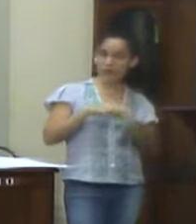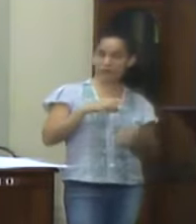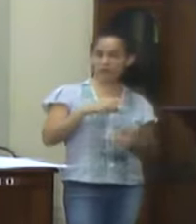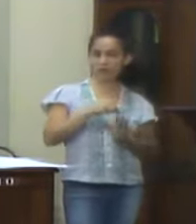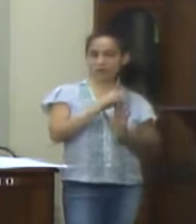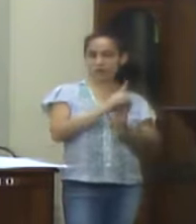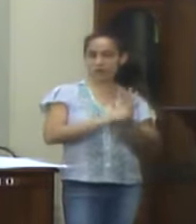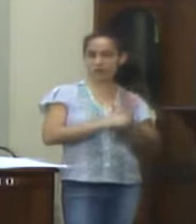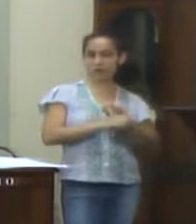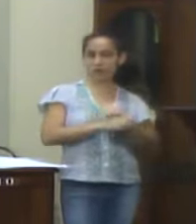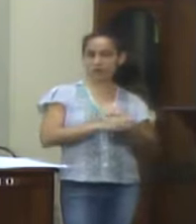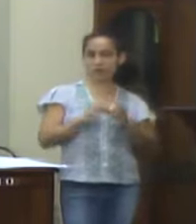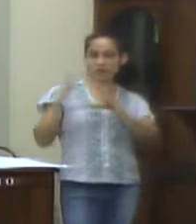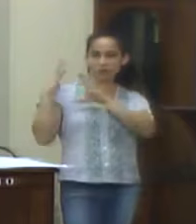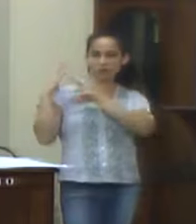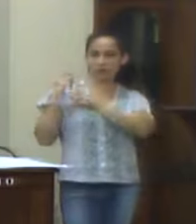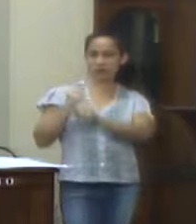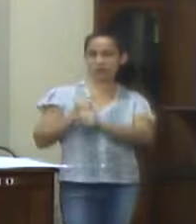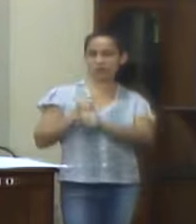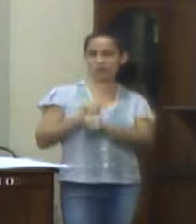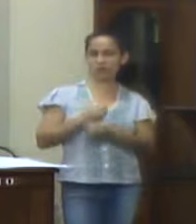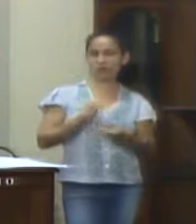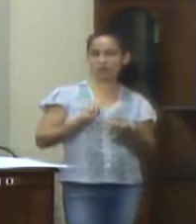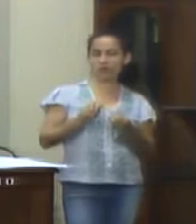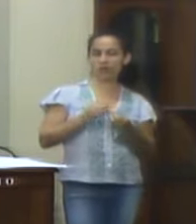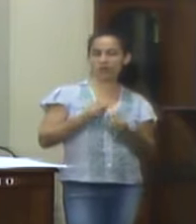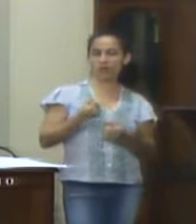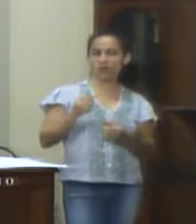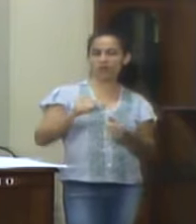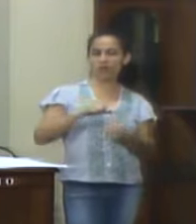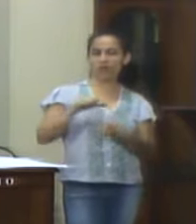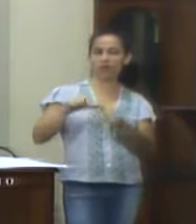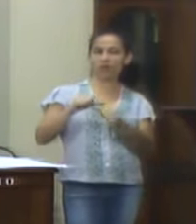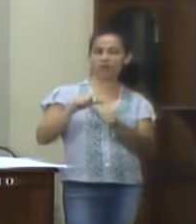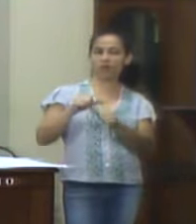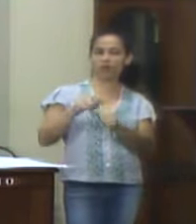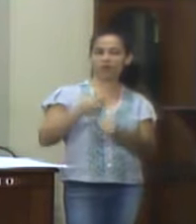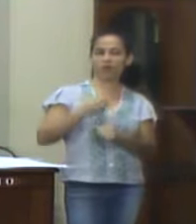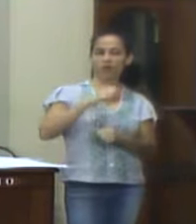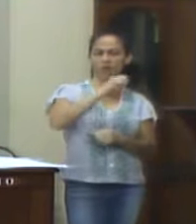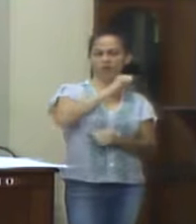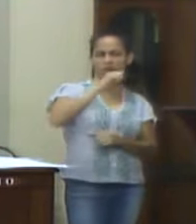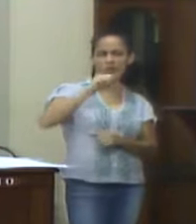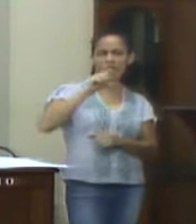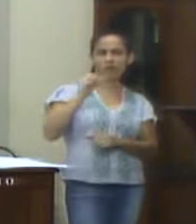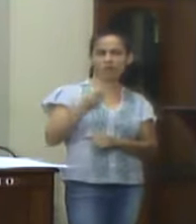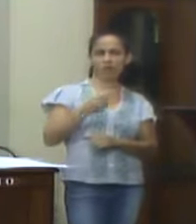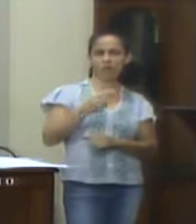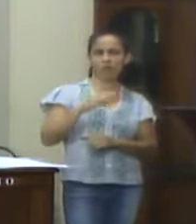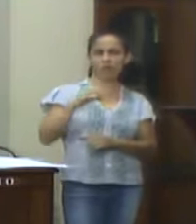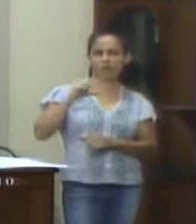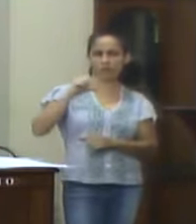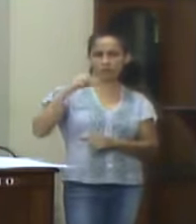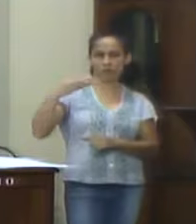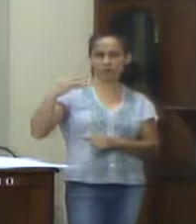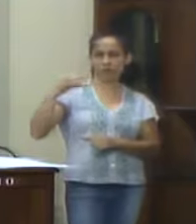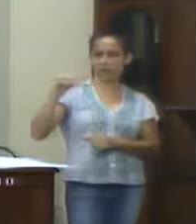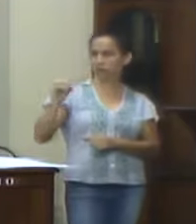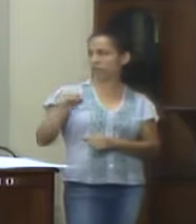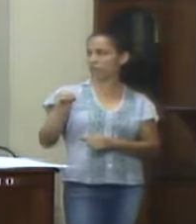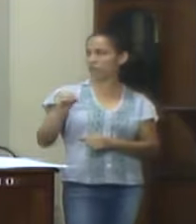orçamentárias o seguinte item, cuja diferença de verba no valor de 99.993 reais,